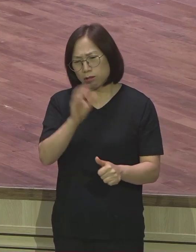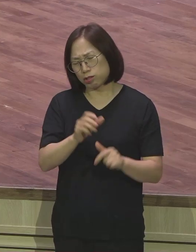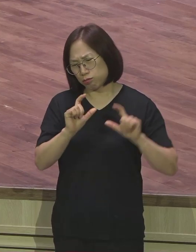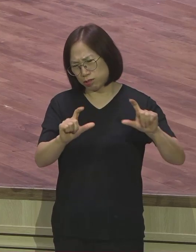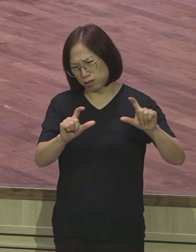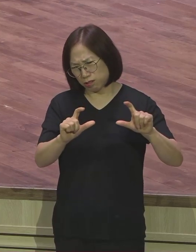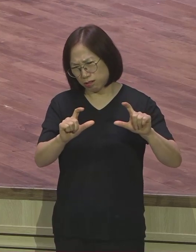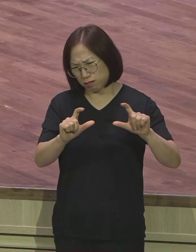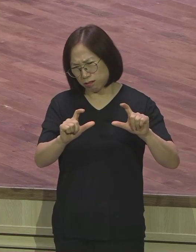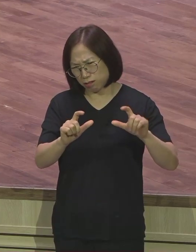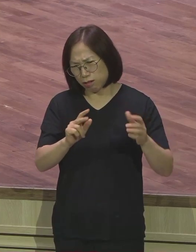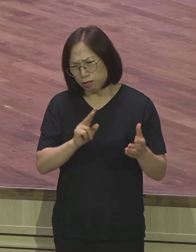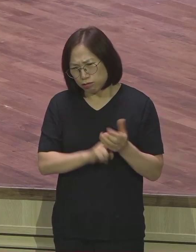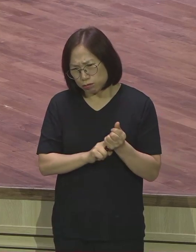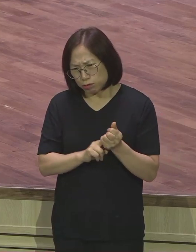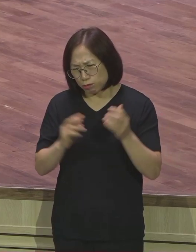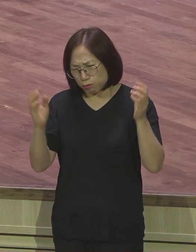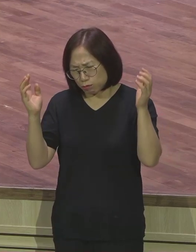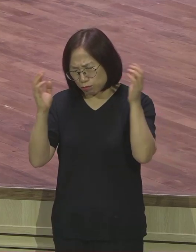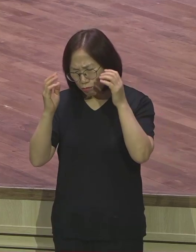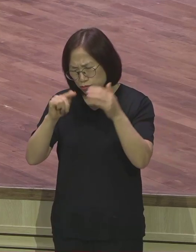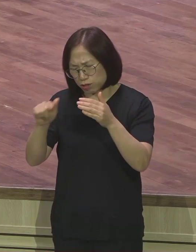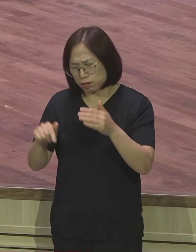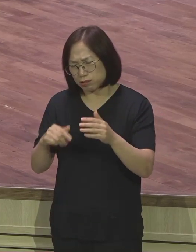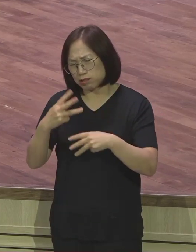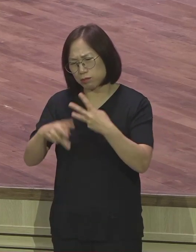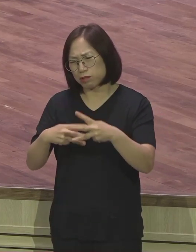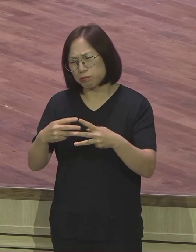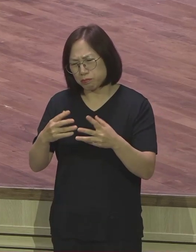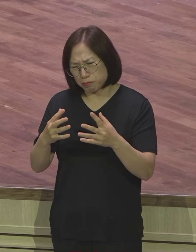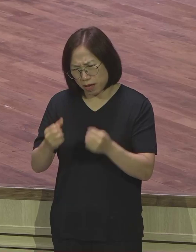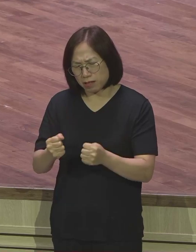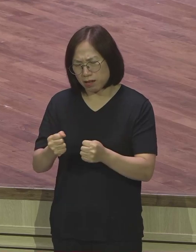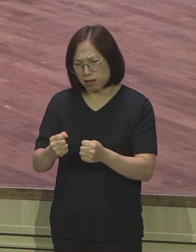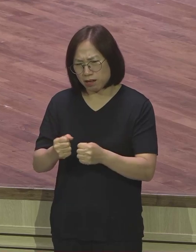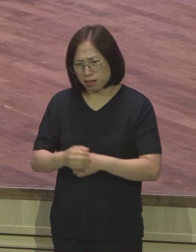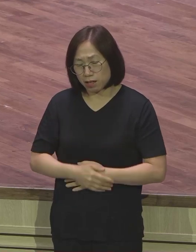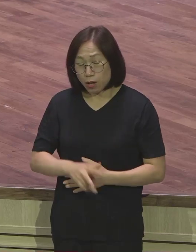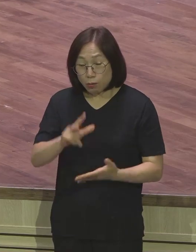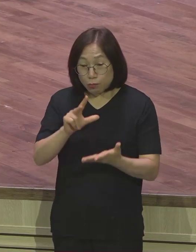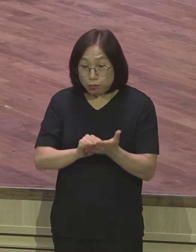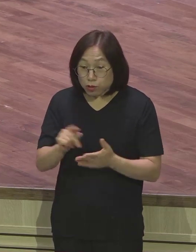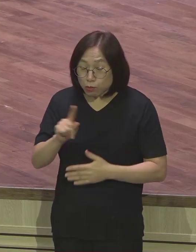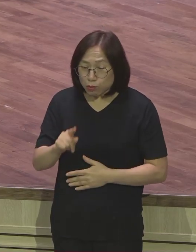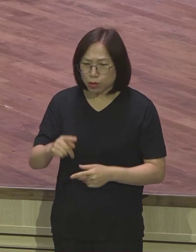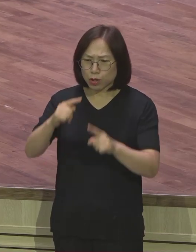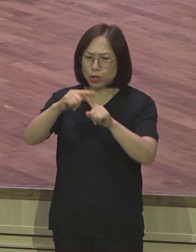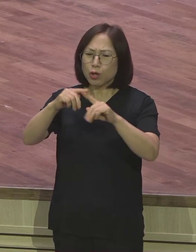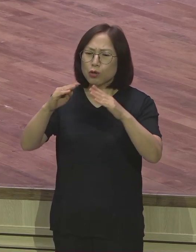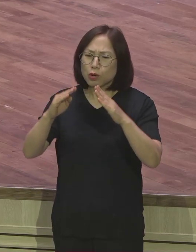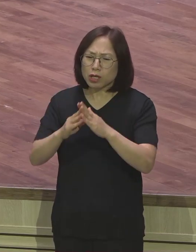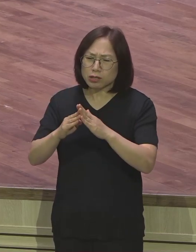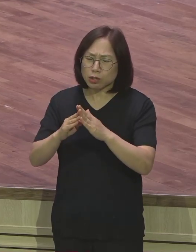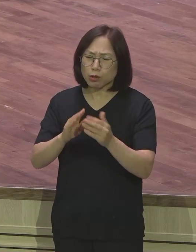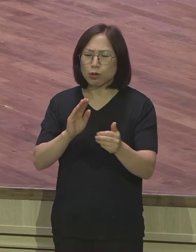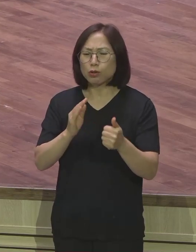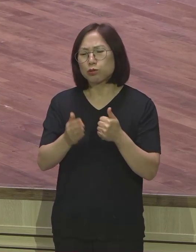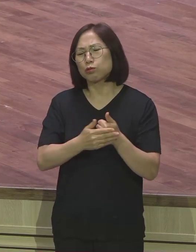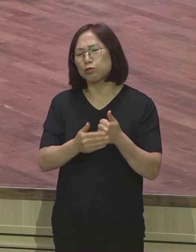이 랩몬트의 랩몬트들이 의외로 많이 있다는 겁니다 문제는 뭐냐 교회에서 이거를 도와주지 못하고 있다는 거죠